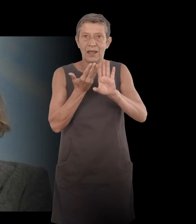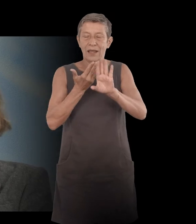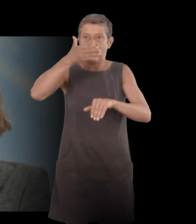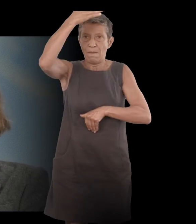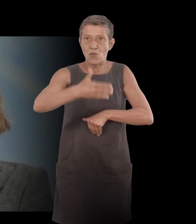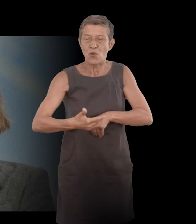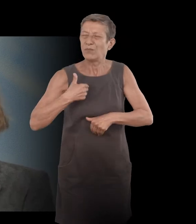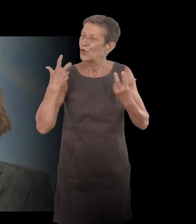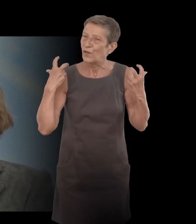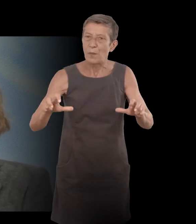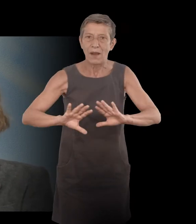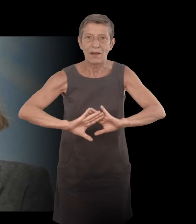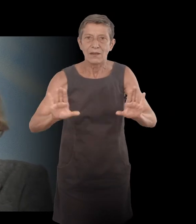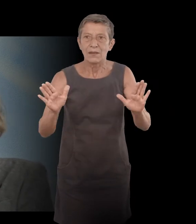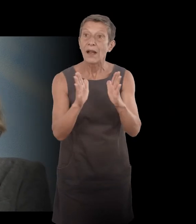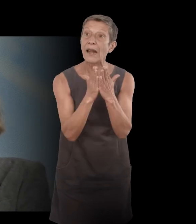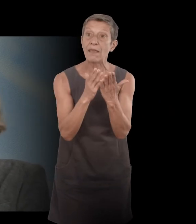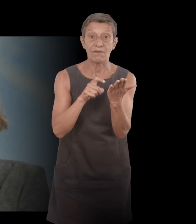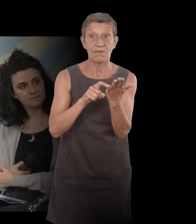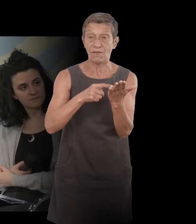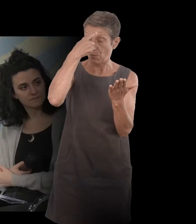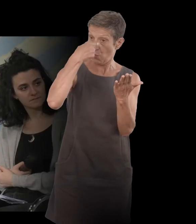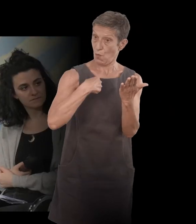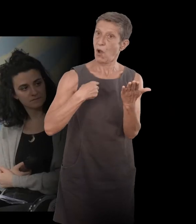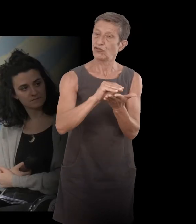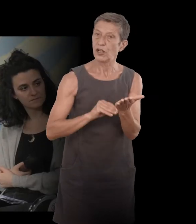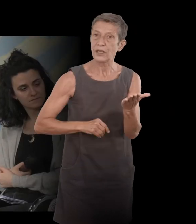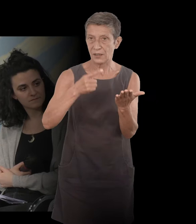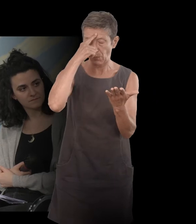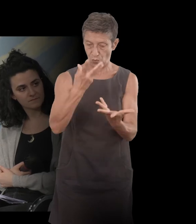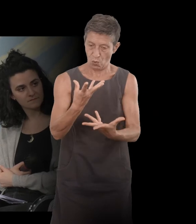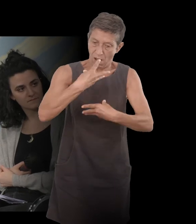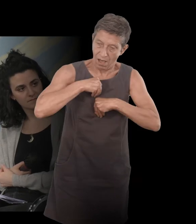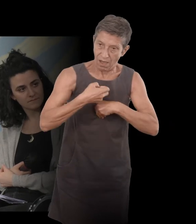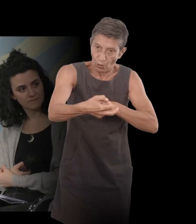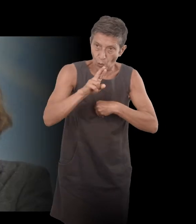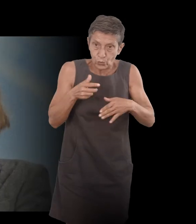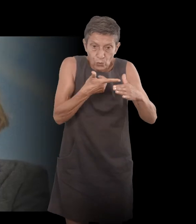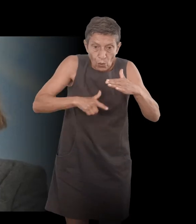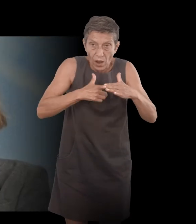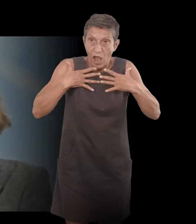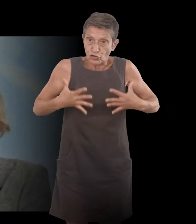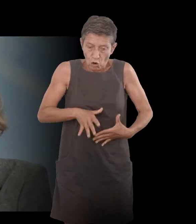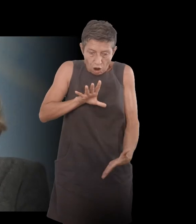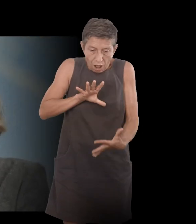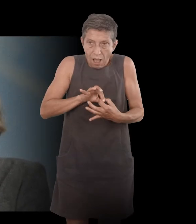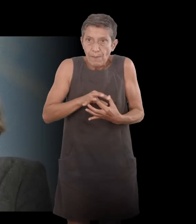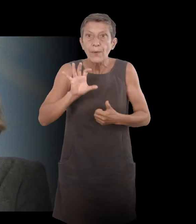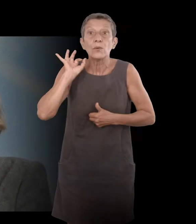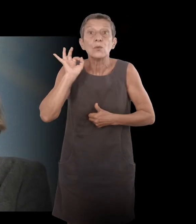Parce que ce livre, il était pour moi, pour me réapproprier mon langage, mon corps. Mais il était aussi... En tout cas, quand on écrit un livre, on n'écrit pas que pour soi.